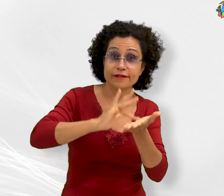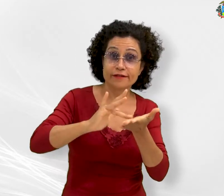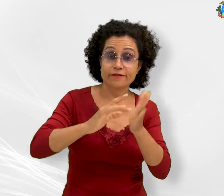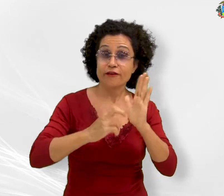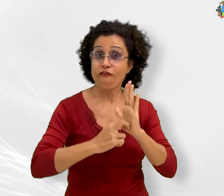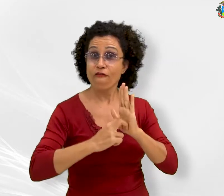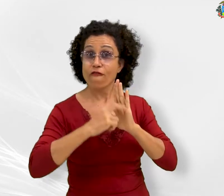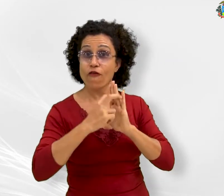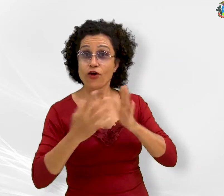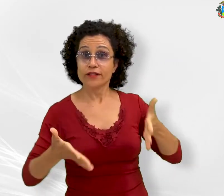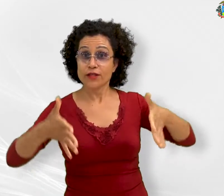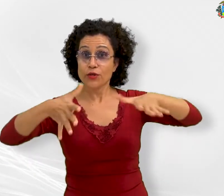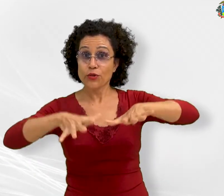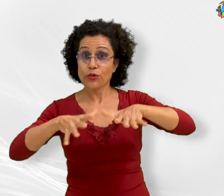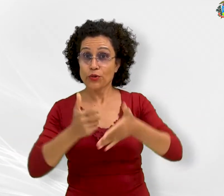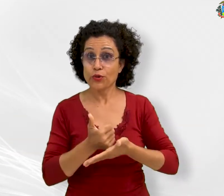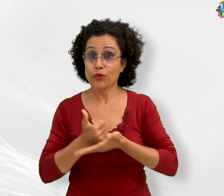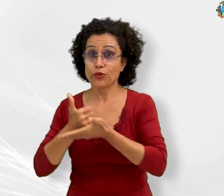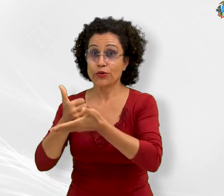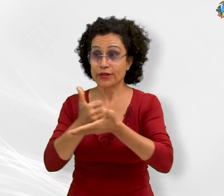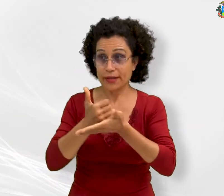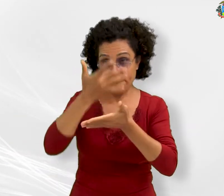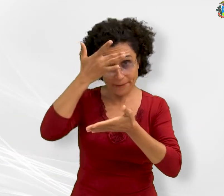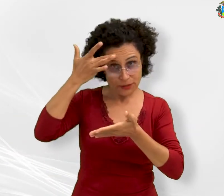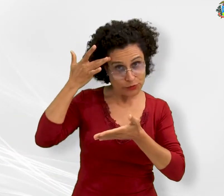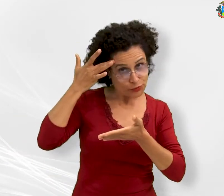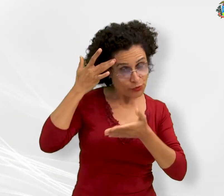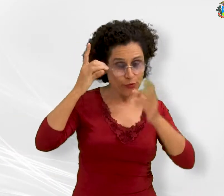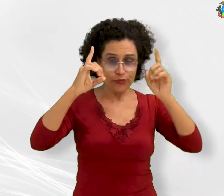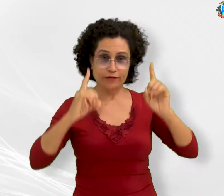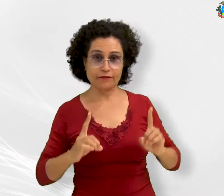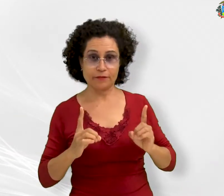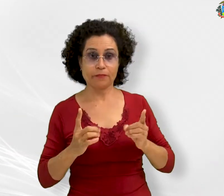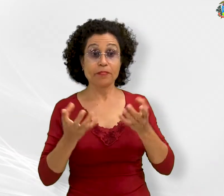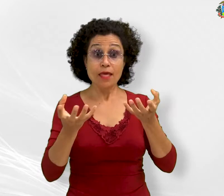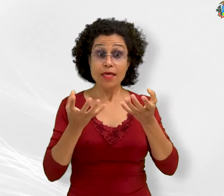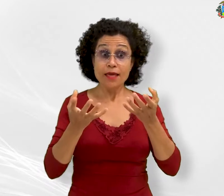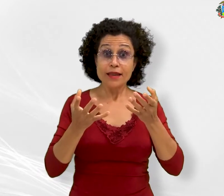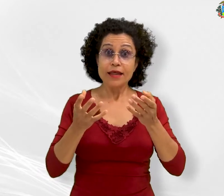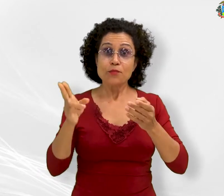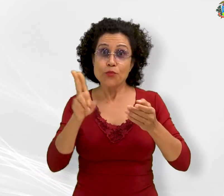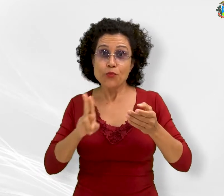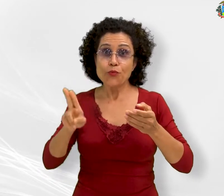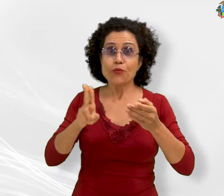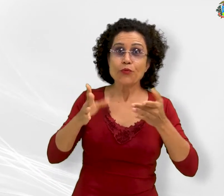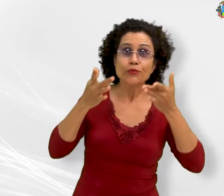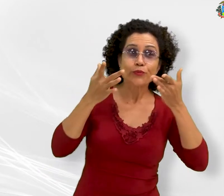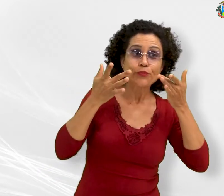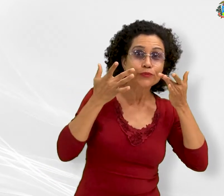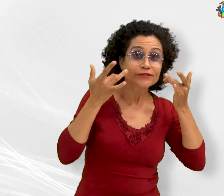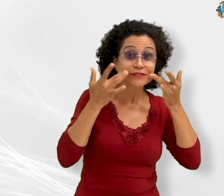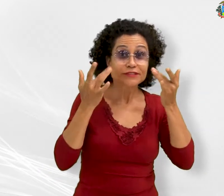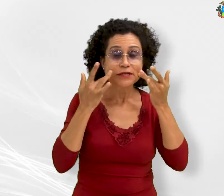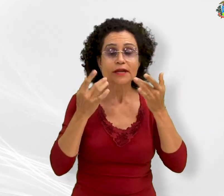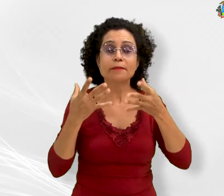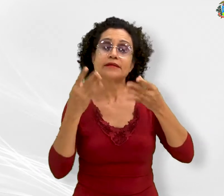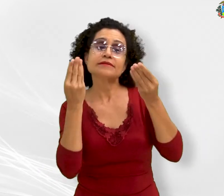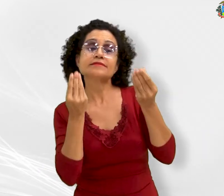Inclusão, coordenado pelo CAL da Pessoa com Deficiência. Queremos utilizar o teatro para sensibilizar crianças e adultos,